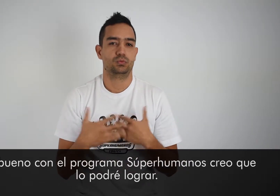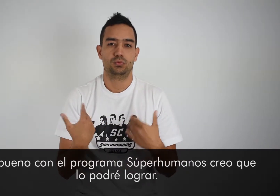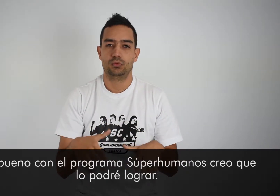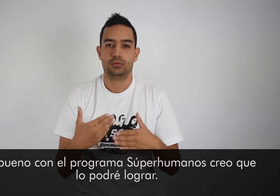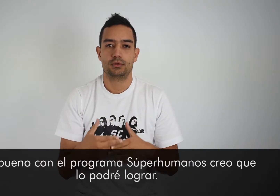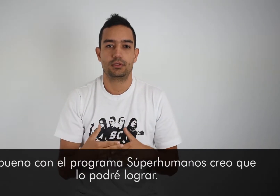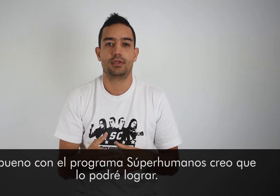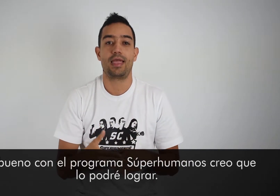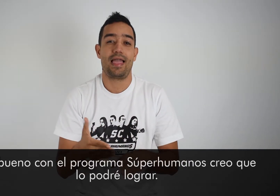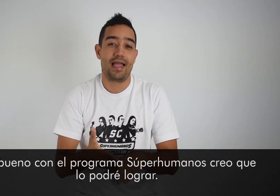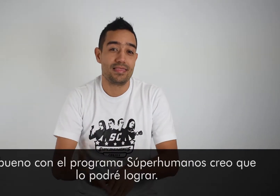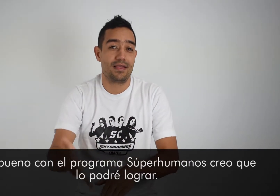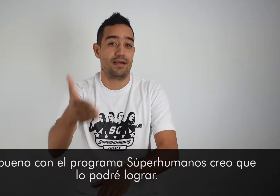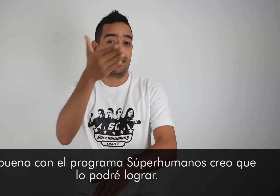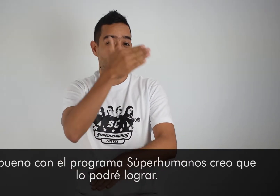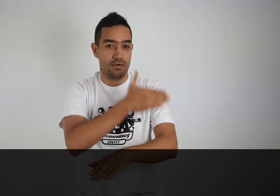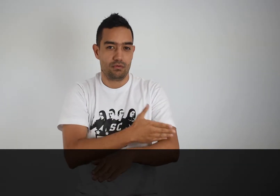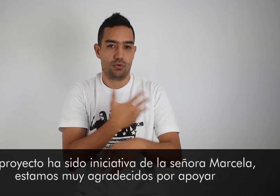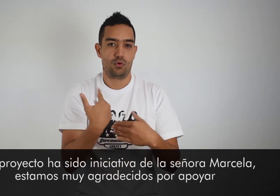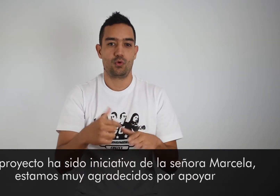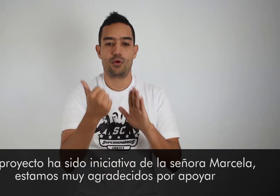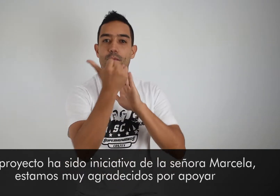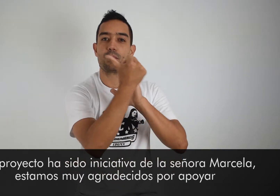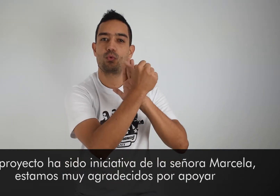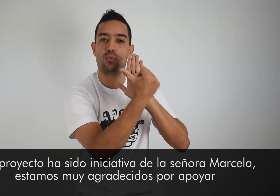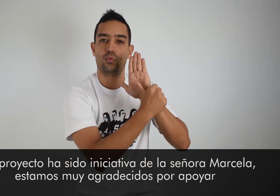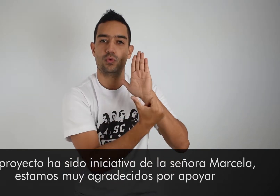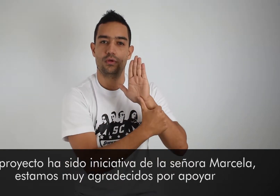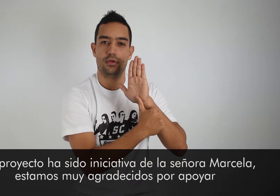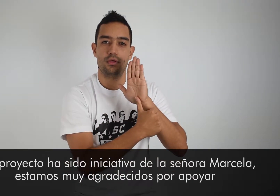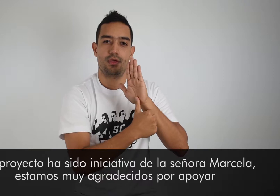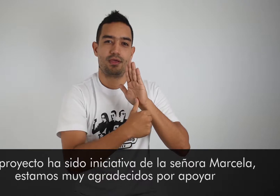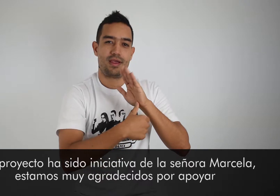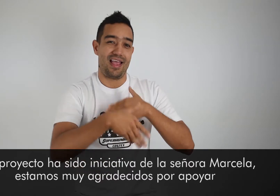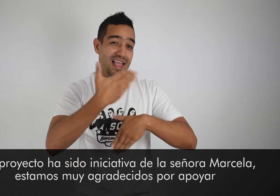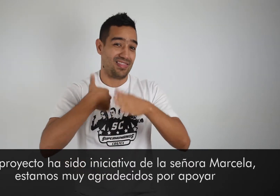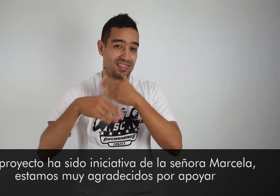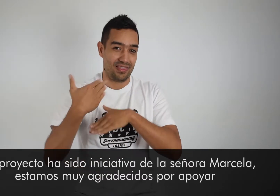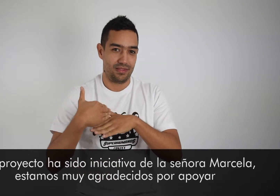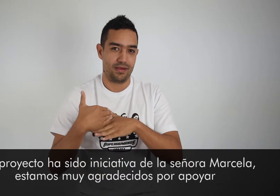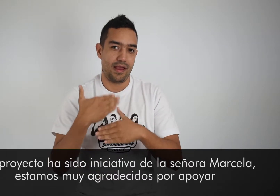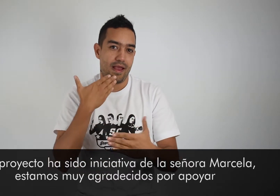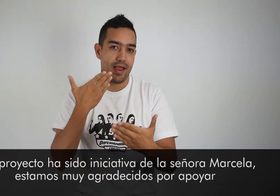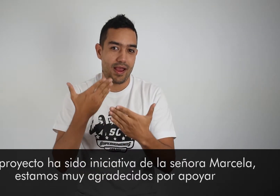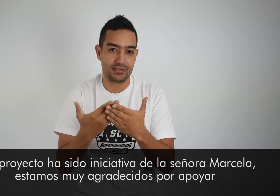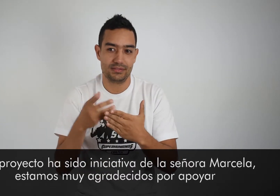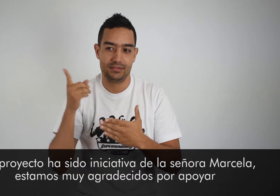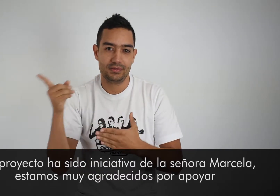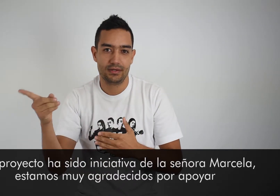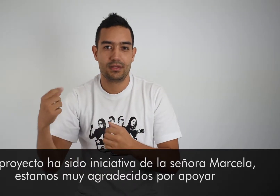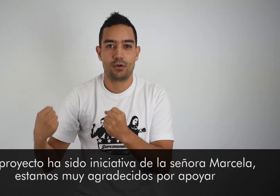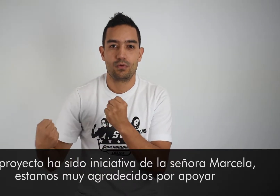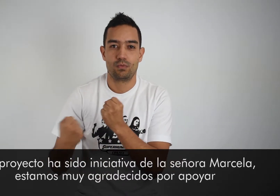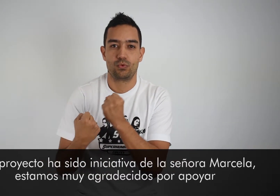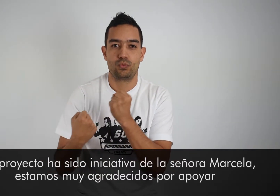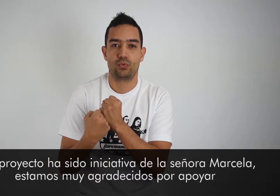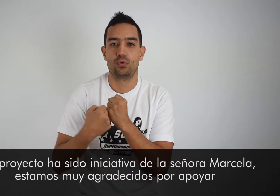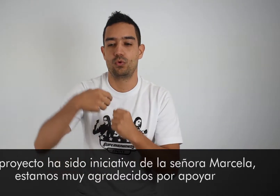creo que lo podré lograr. Este proyecto, que ha sido iniciativa de la